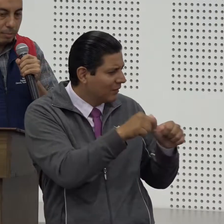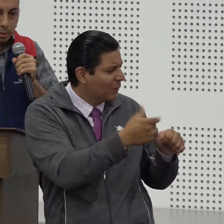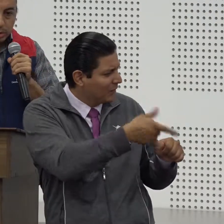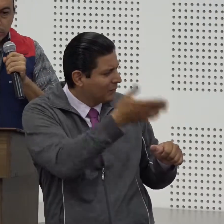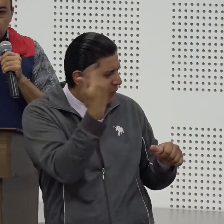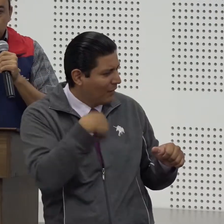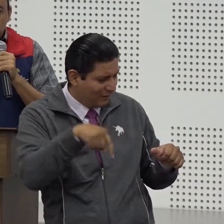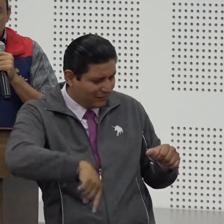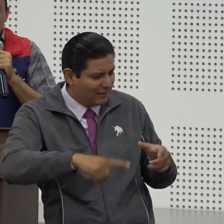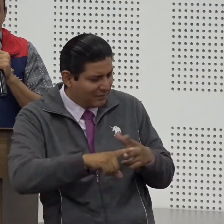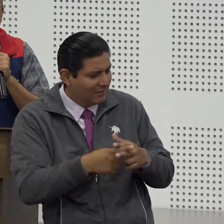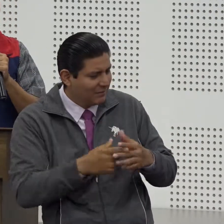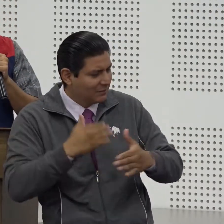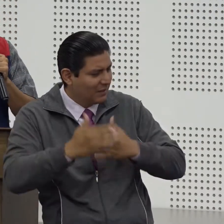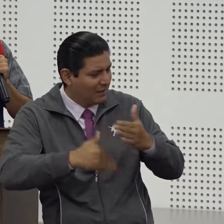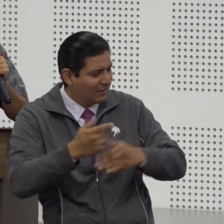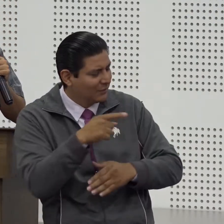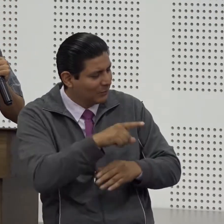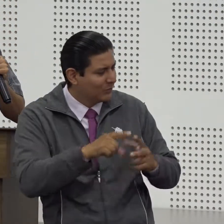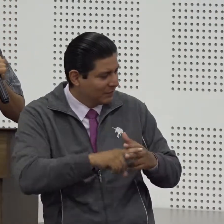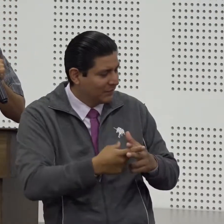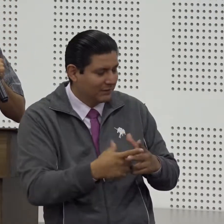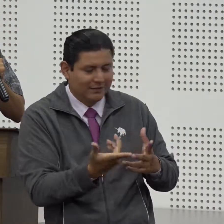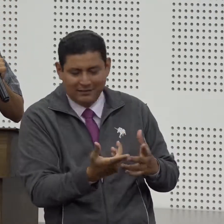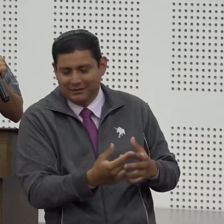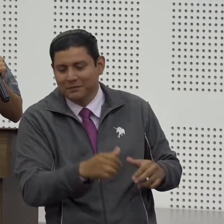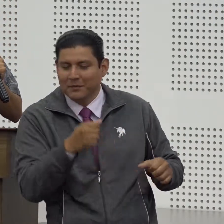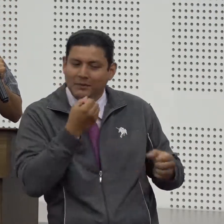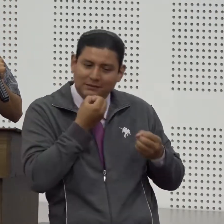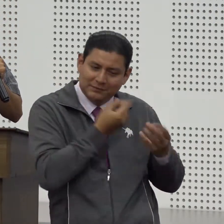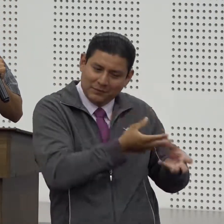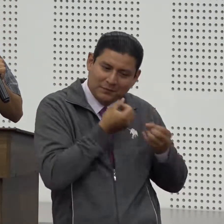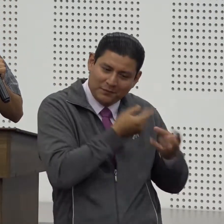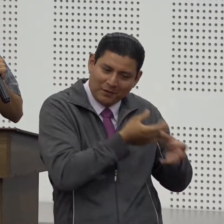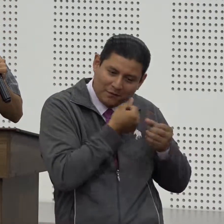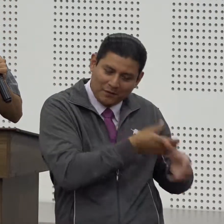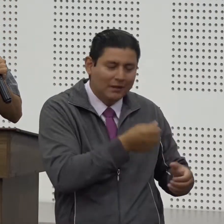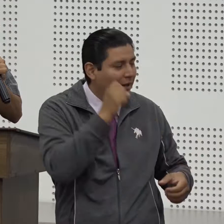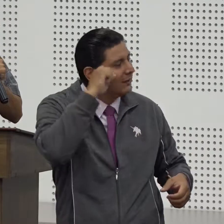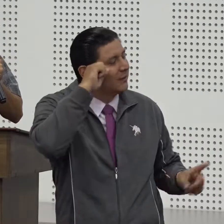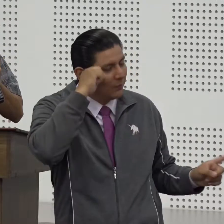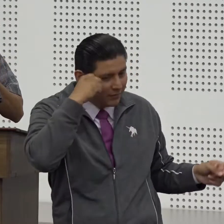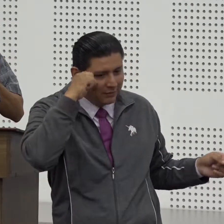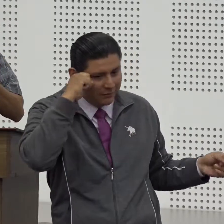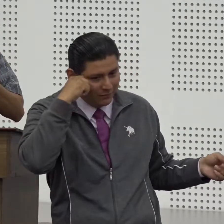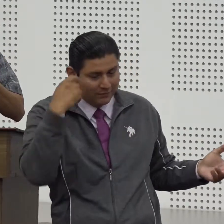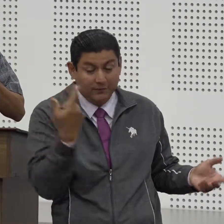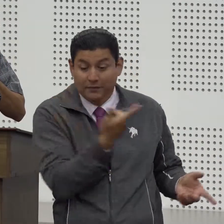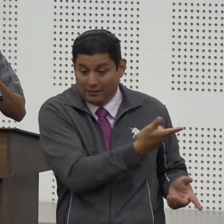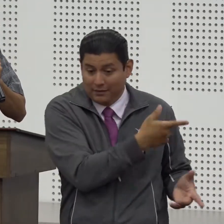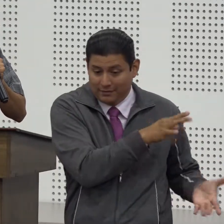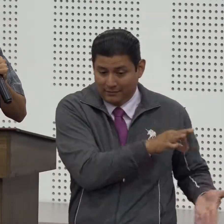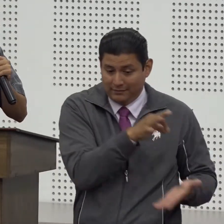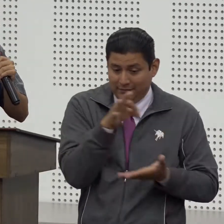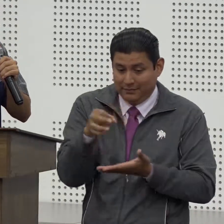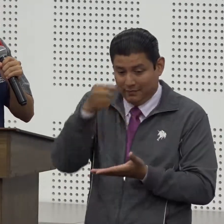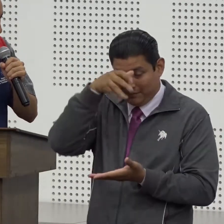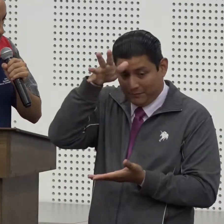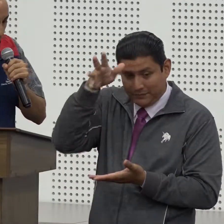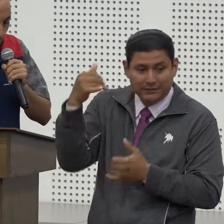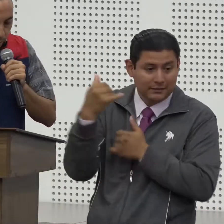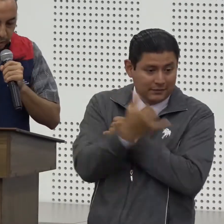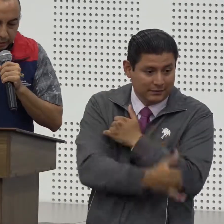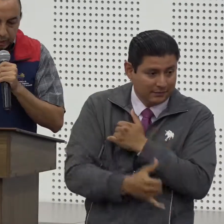este proceso de iniciar este proceso y como representante de tu ciudad ante el país